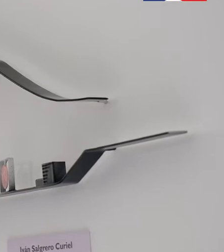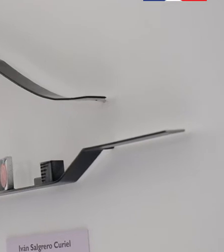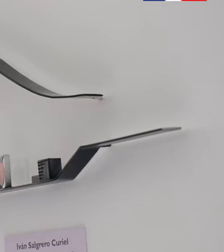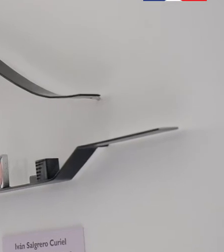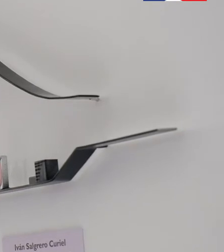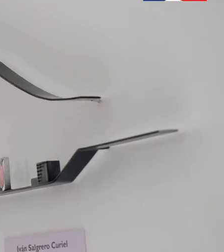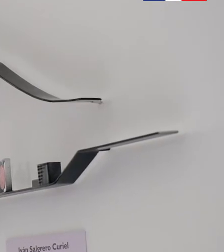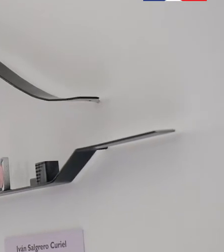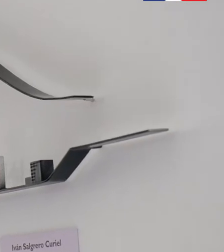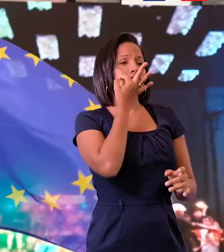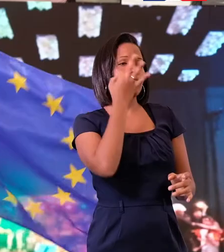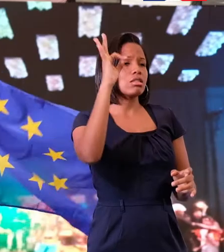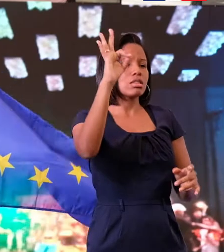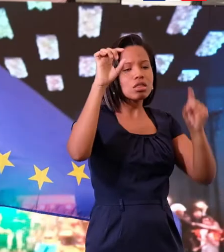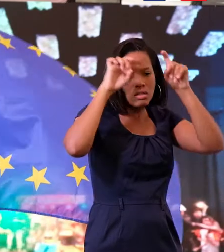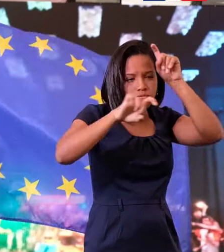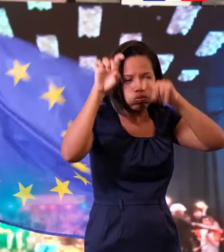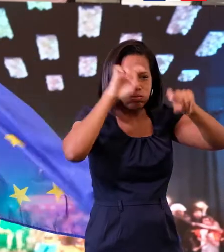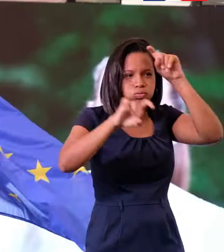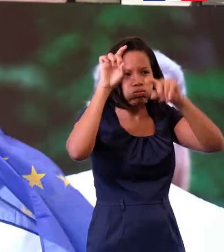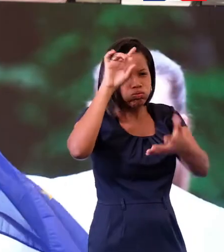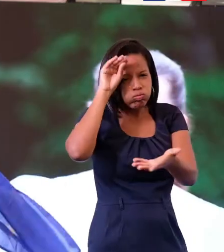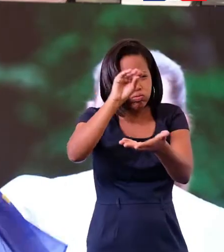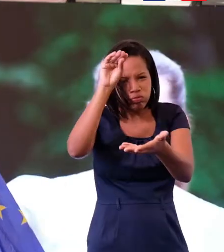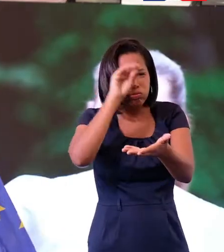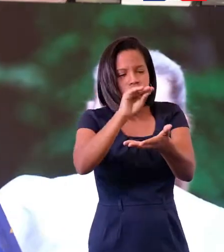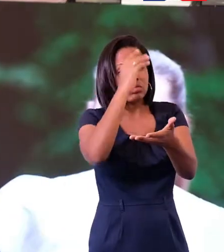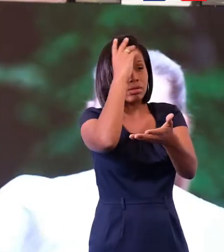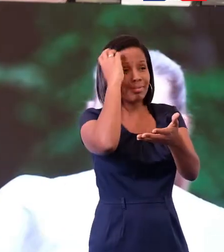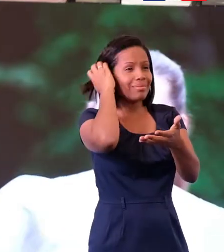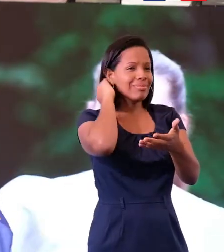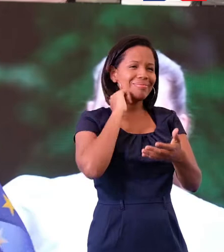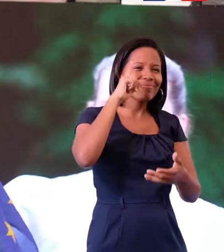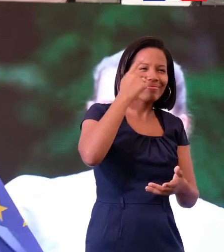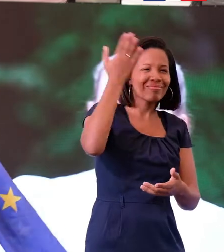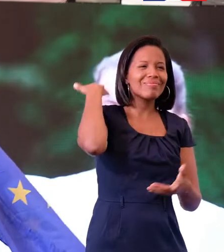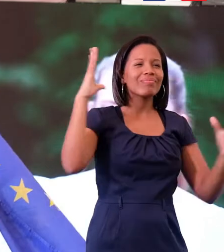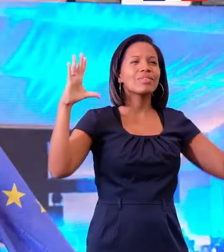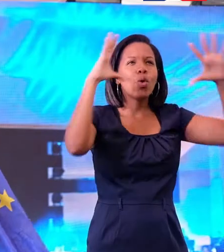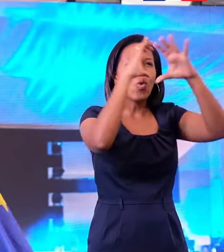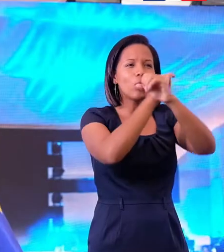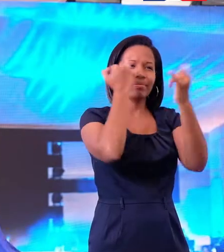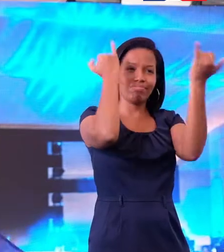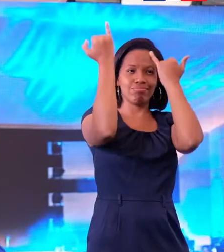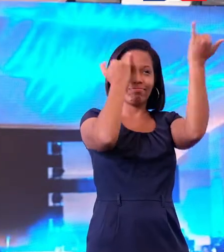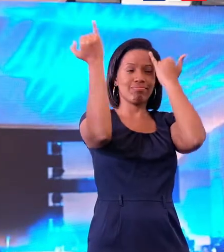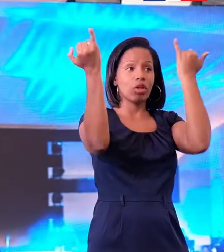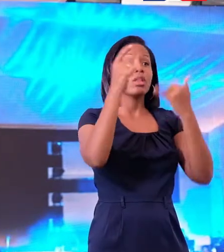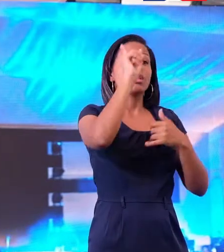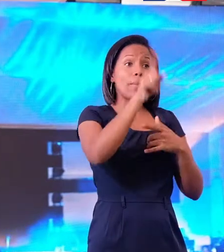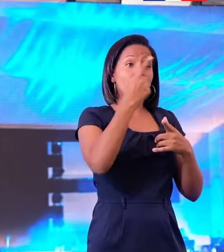clases de francés en zonas populares, y desde la Noche de las Ideas hasta becas para estudiar en Francia.